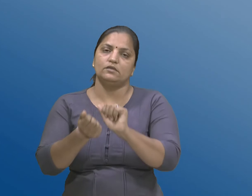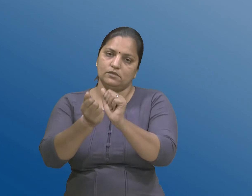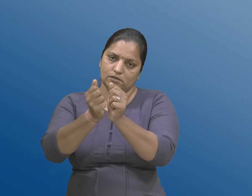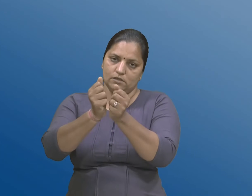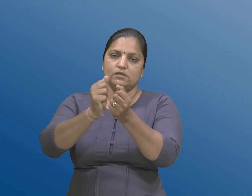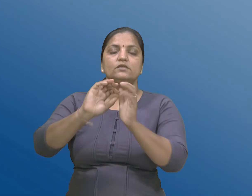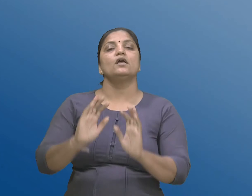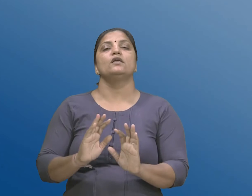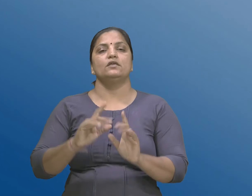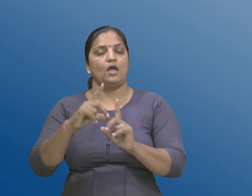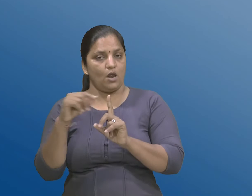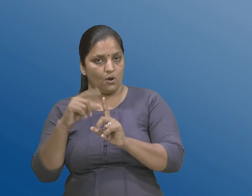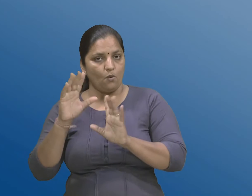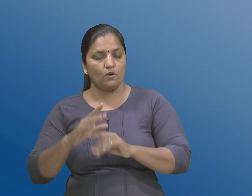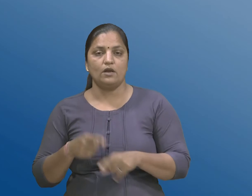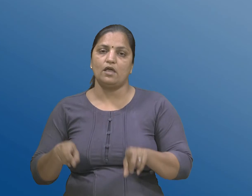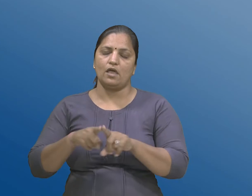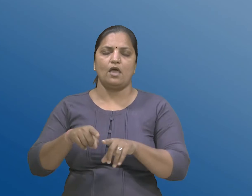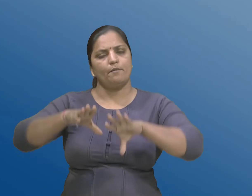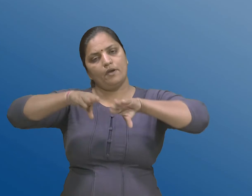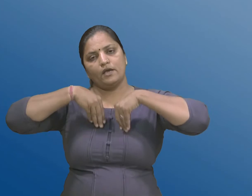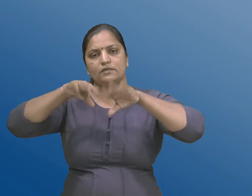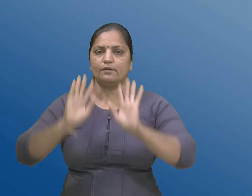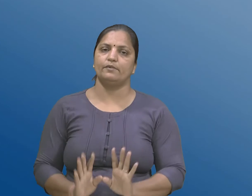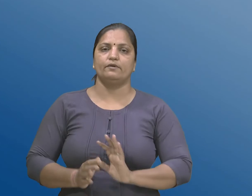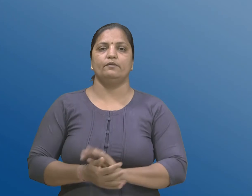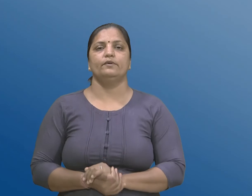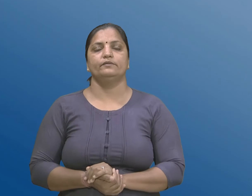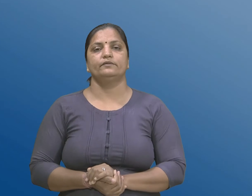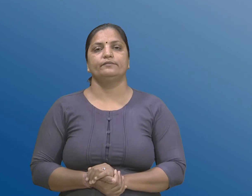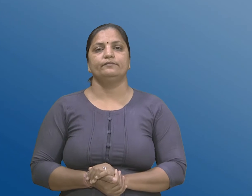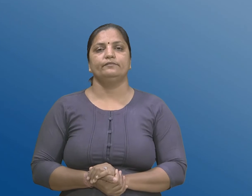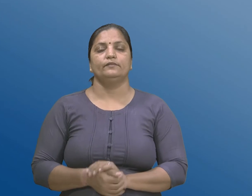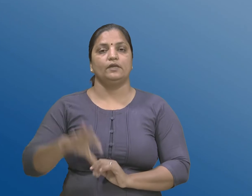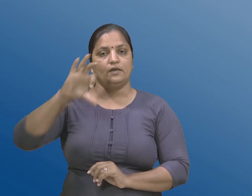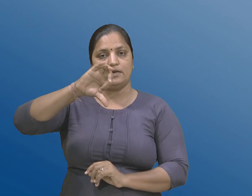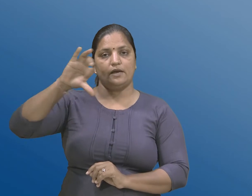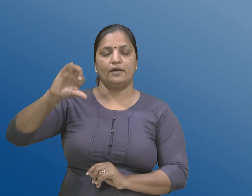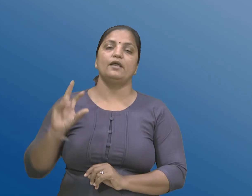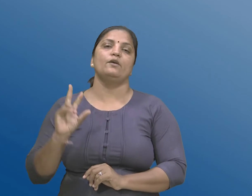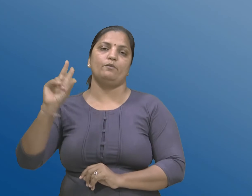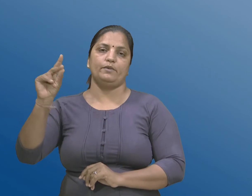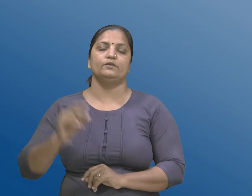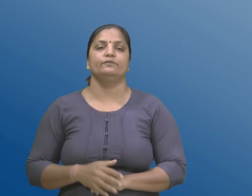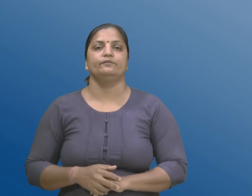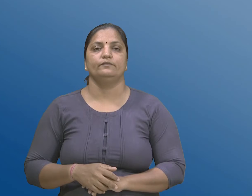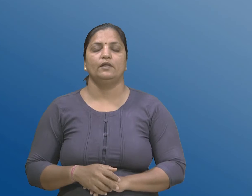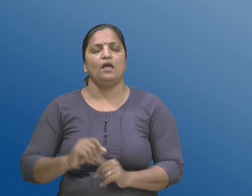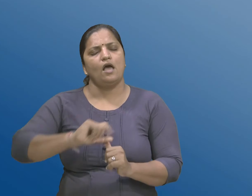आवेल छे M मानिलेवामा आवशे नववाणूनु बीजु आवि दरेक अधिसूच